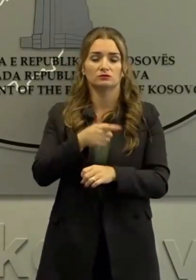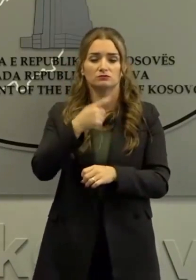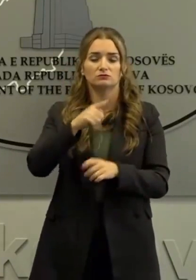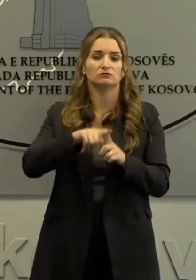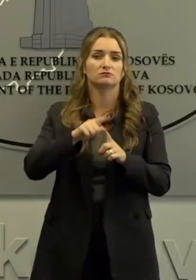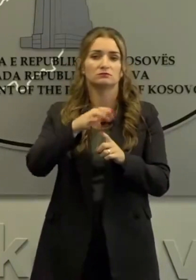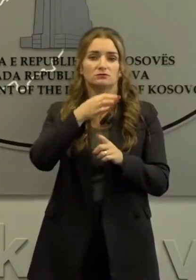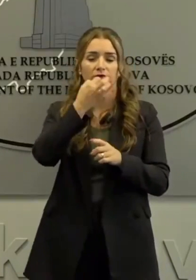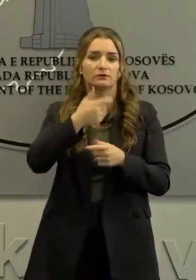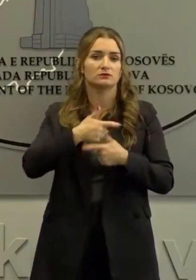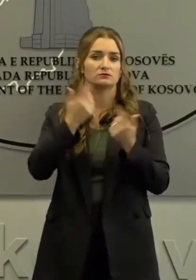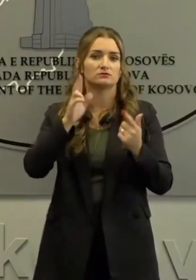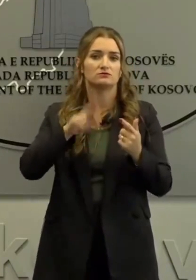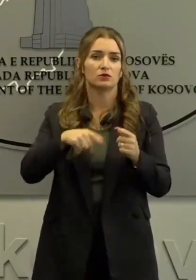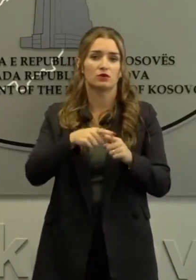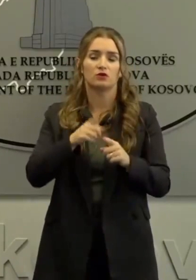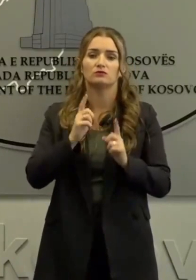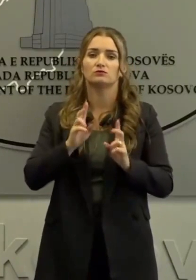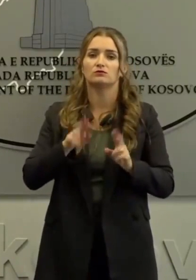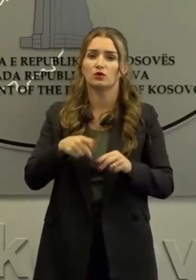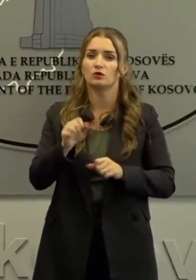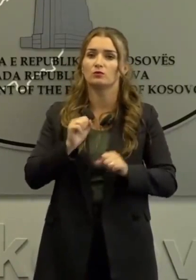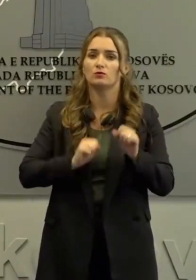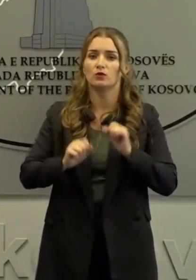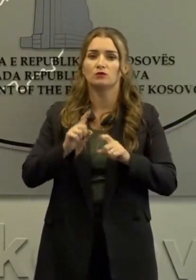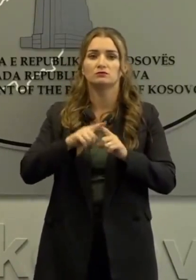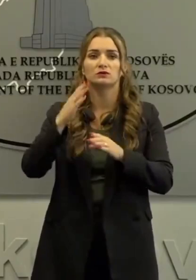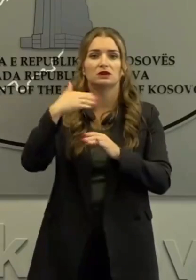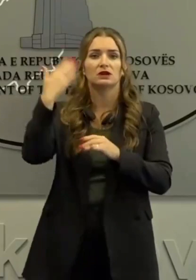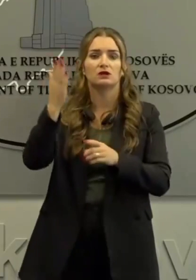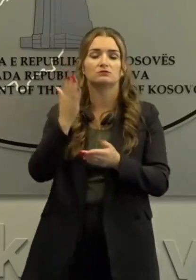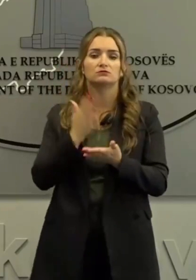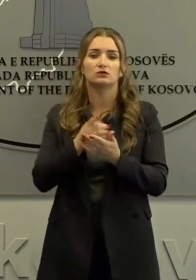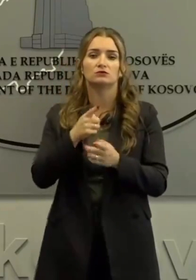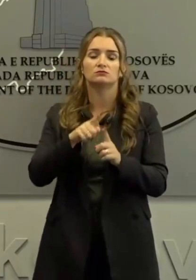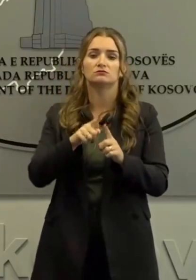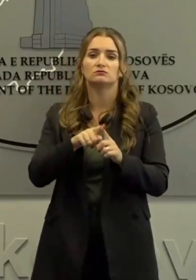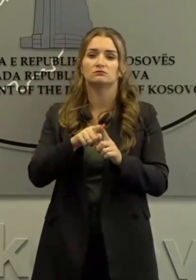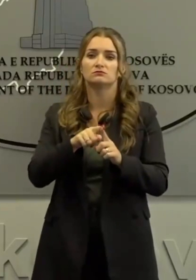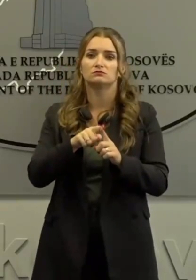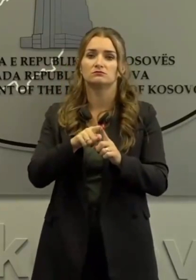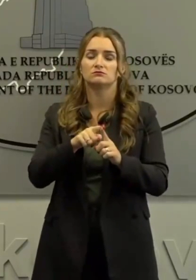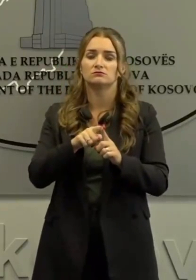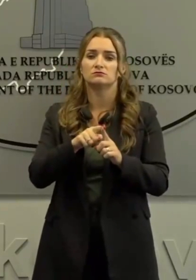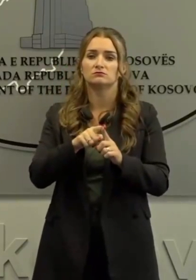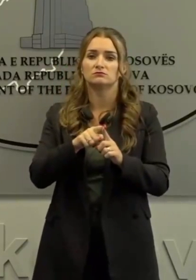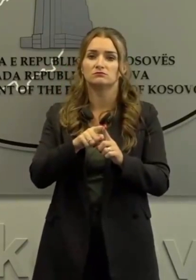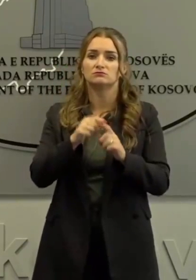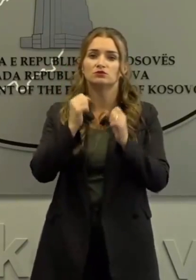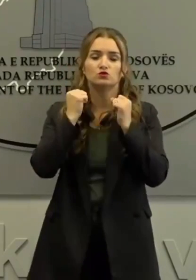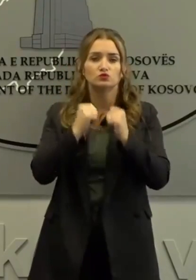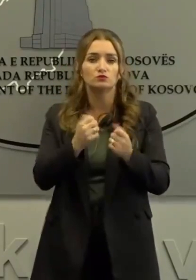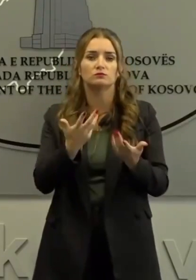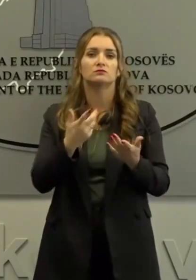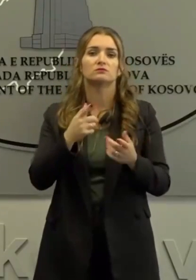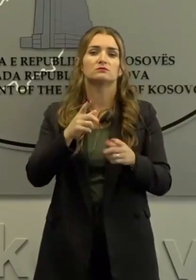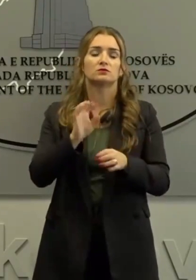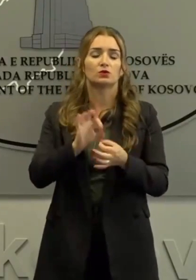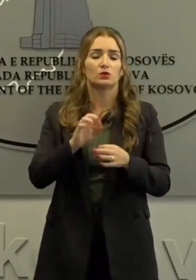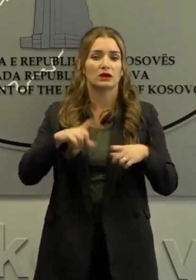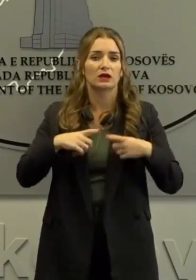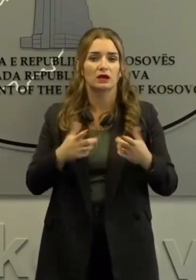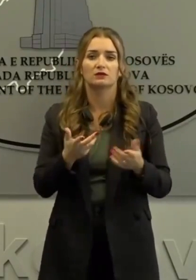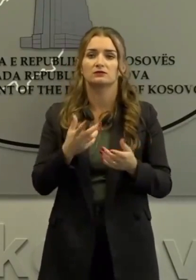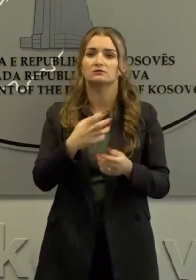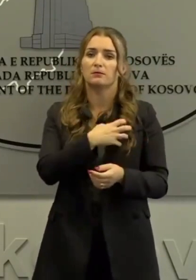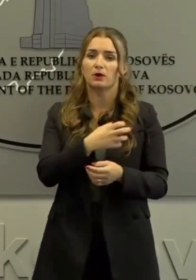sërbanitetit dhe integritetit teritorial nga kërsnime të jashtme dhe të mbrashme nda i teritorit e vendit, se dhe rujtja e jetës dhe pasurisë të